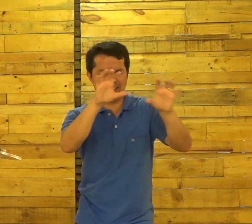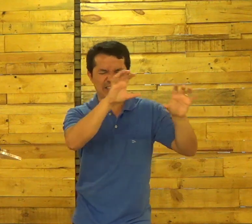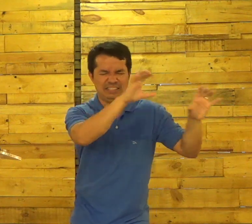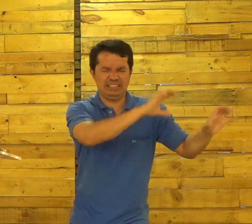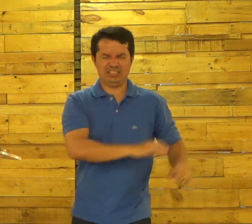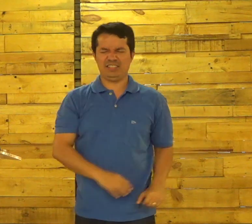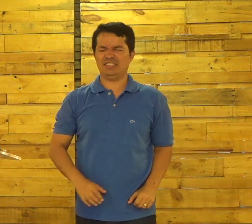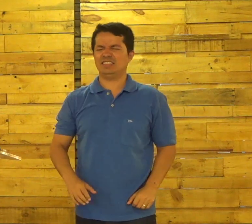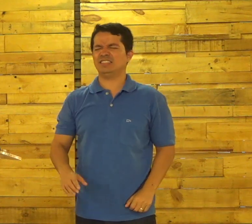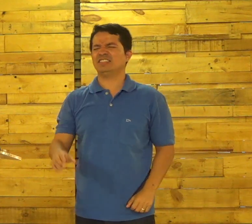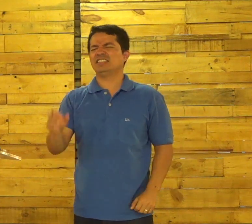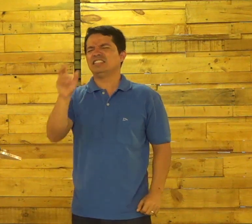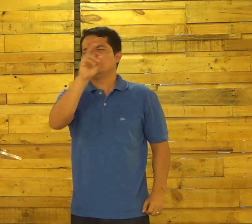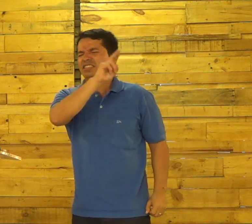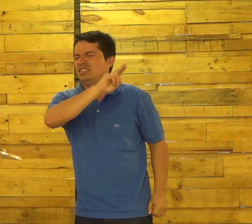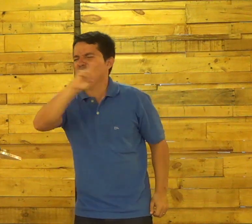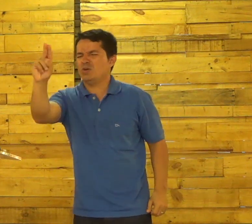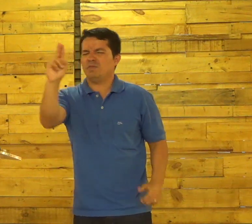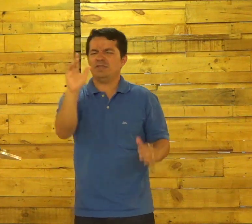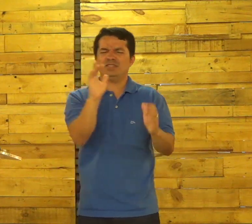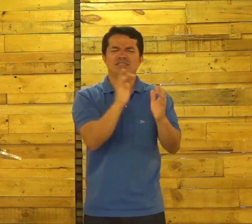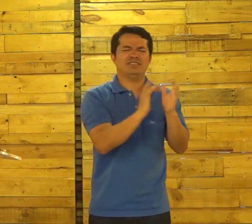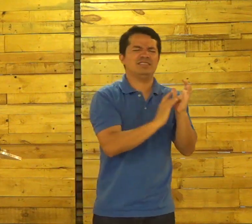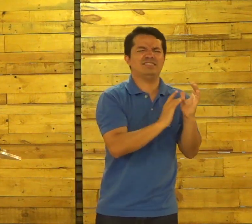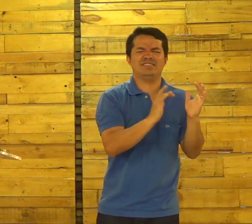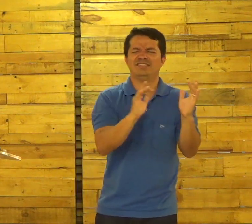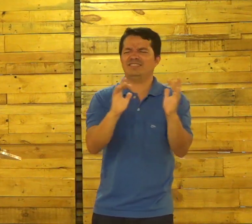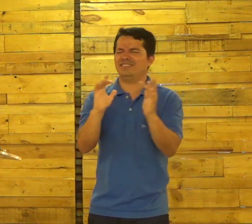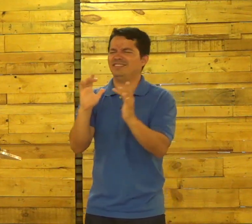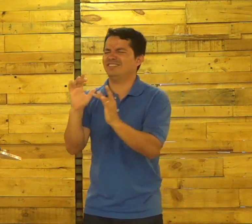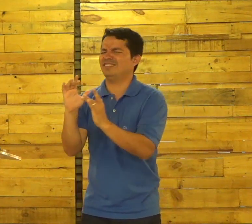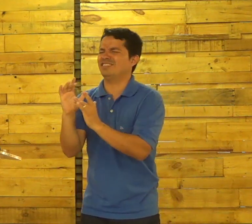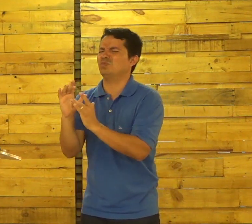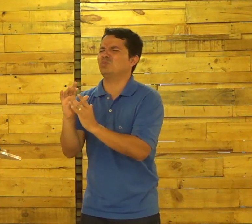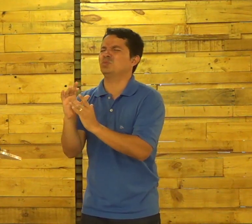E para os meus Irmãos Senhor Em nome De Jesus Deus